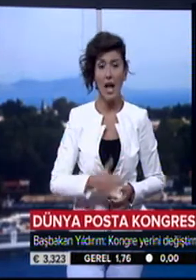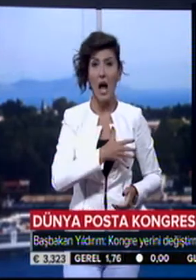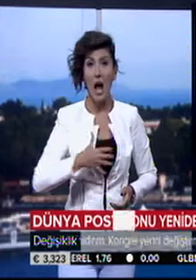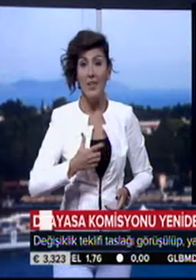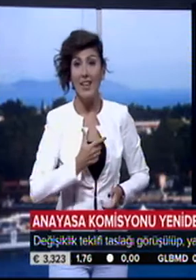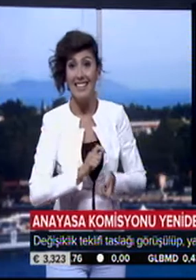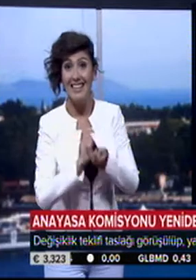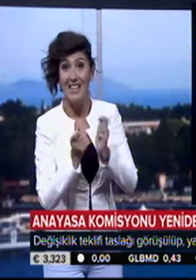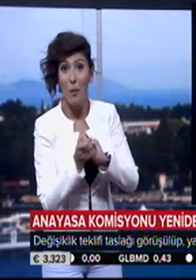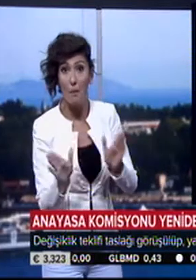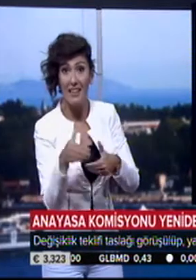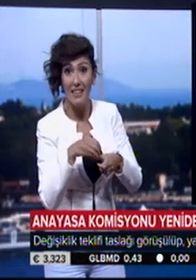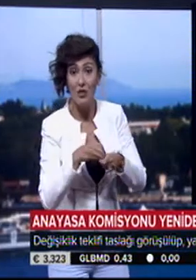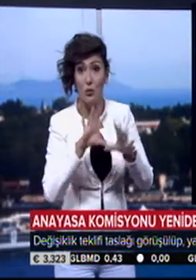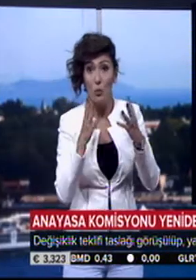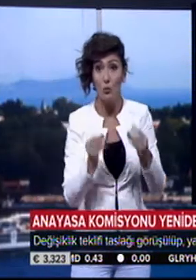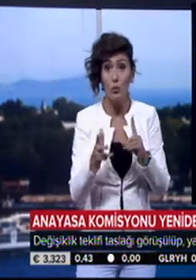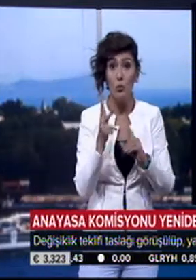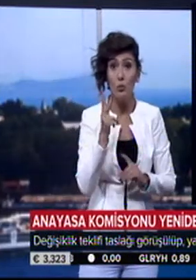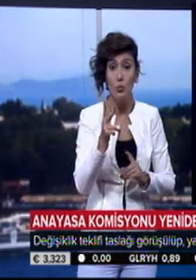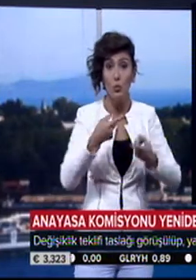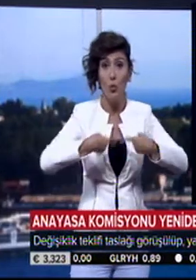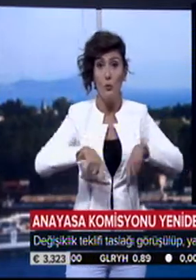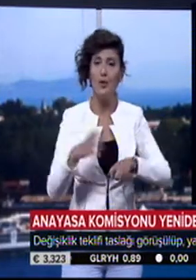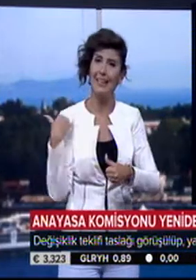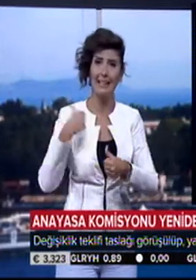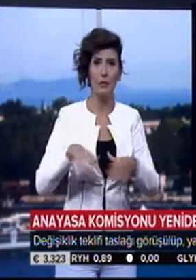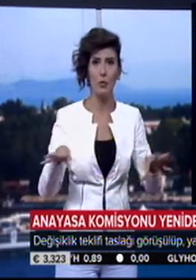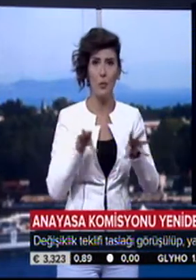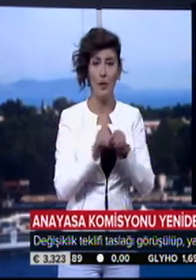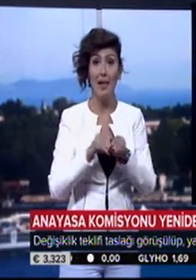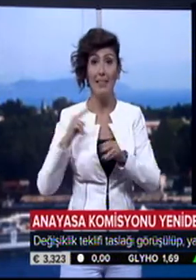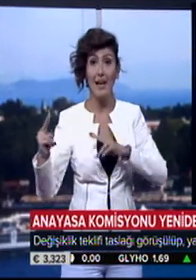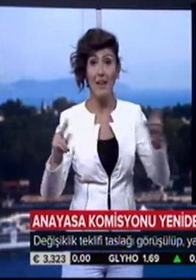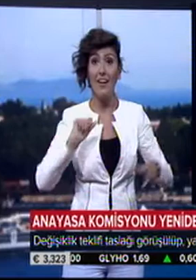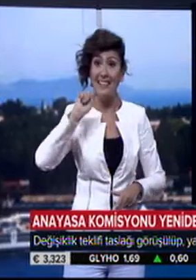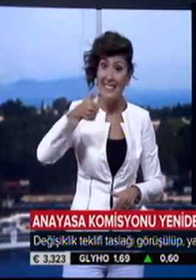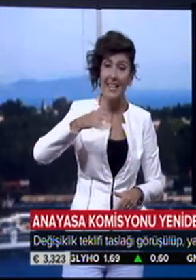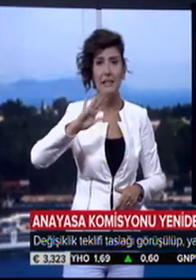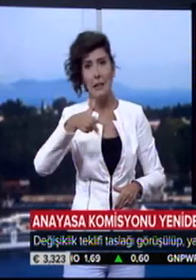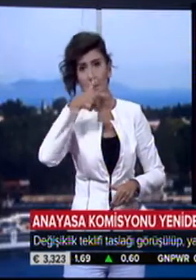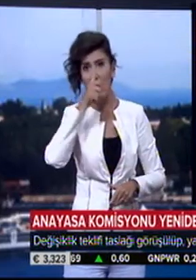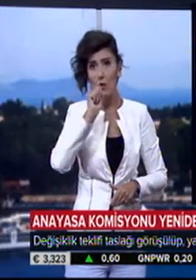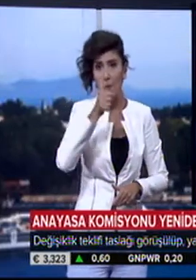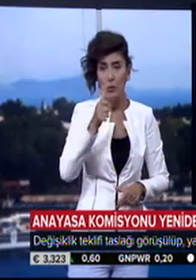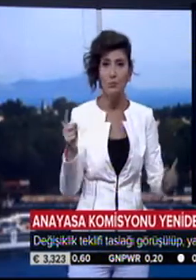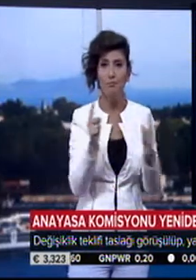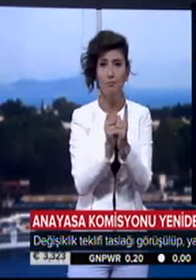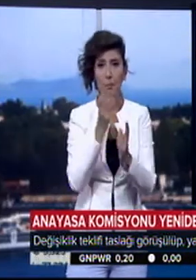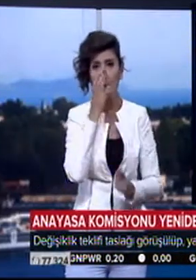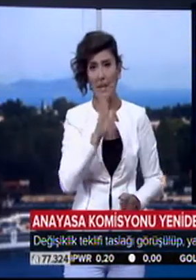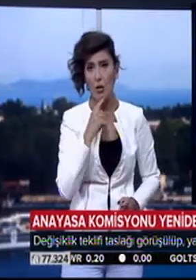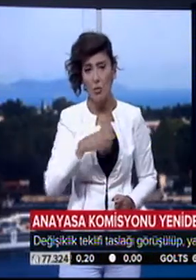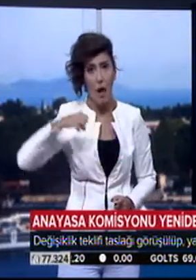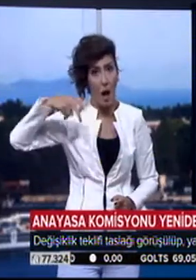Anayasa değişikliği paketi için oluşturulan üçlü komisyon yeniden toplanıyor. Tarafların yarın ya da perşembe günü bir